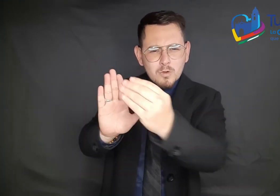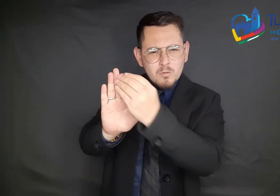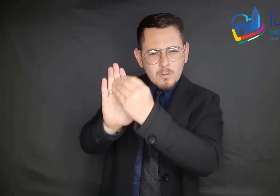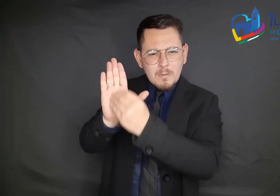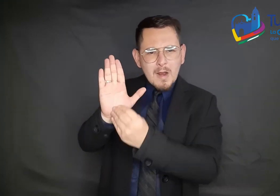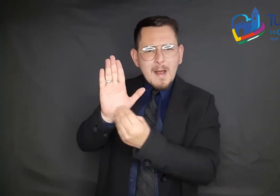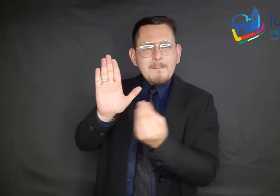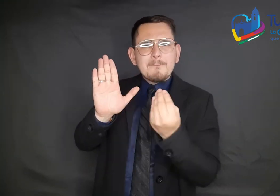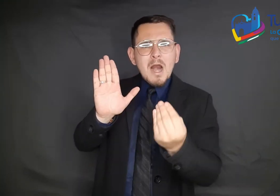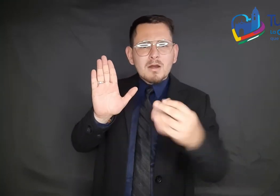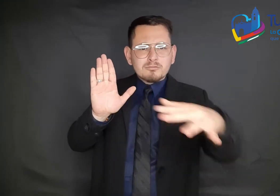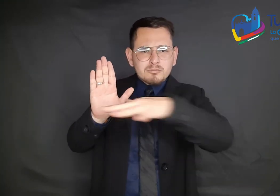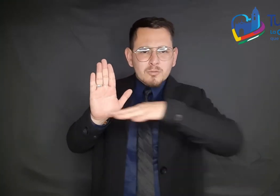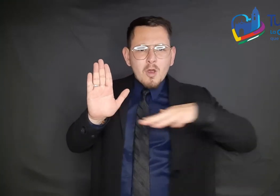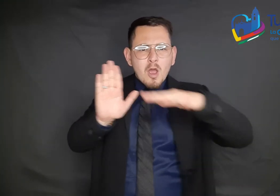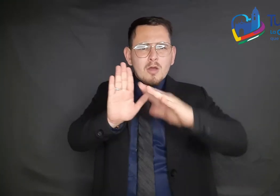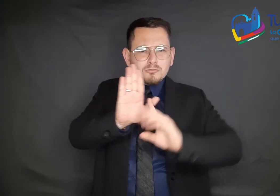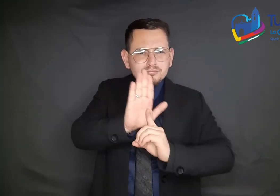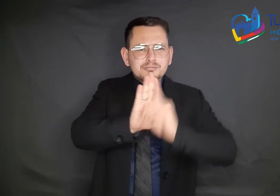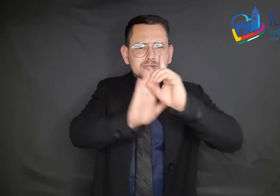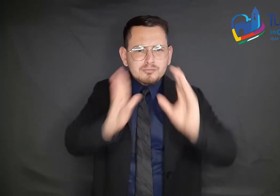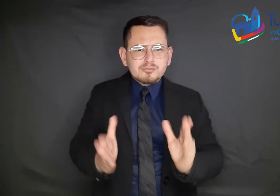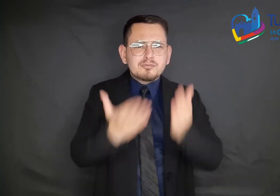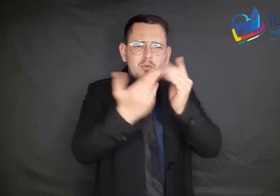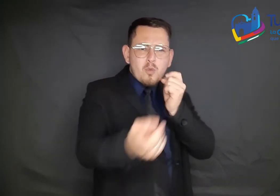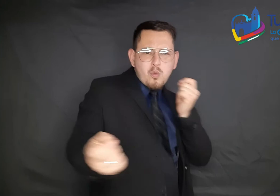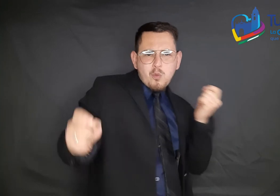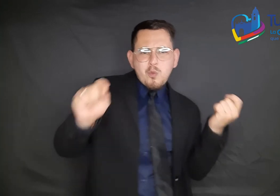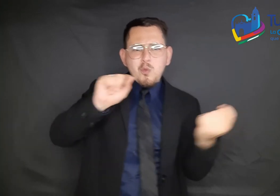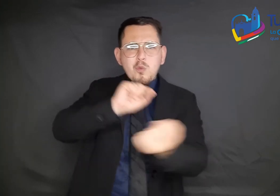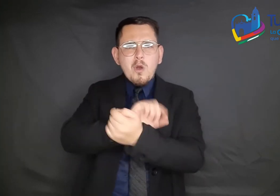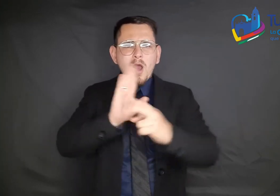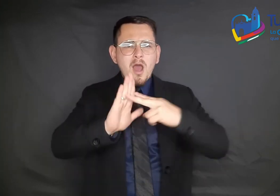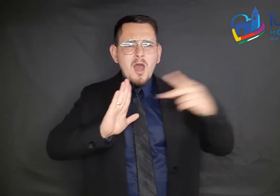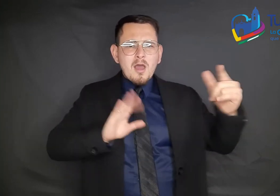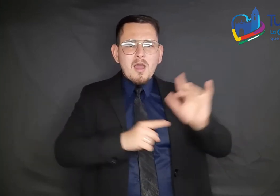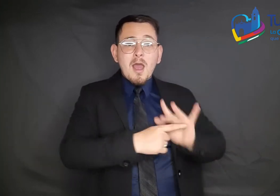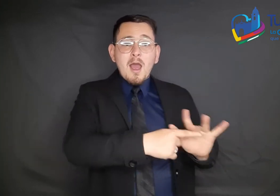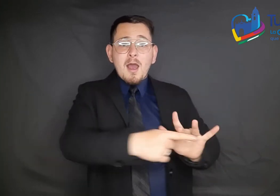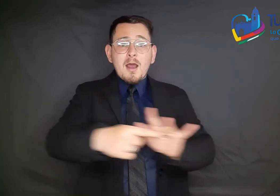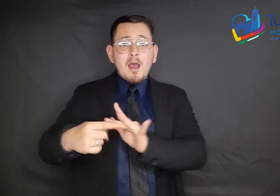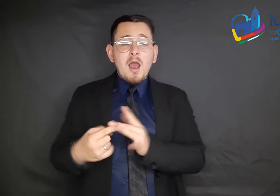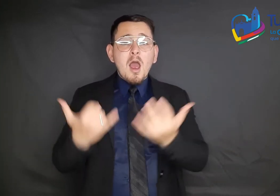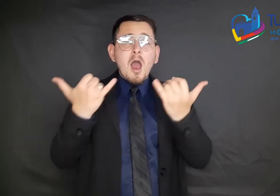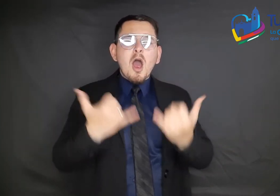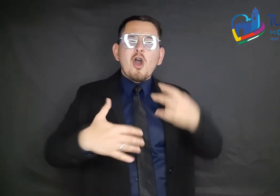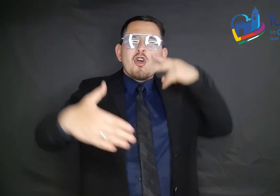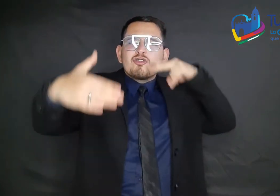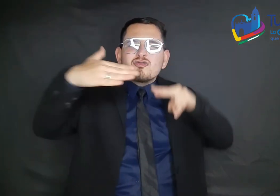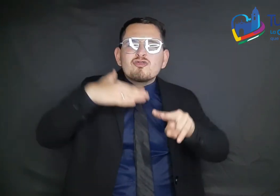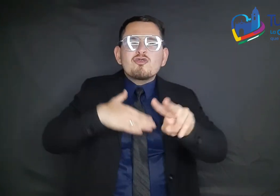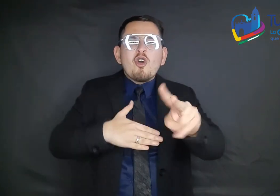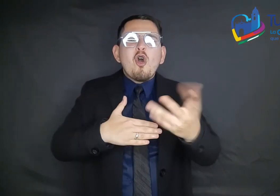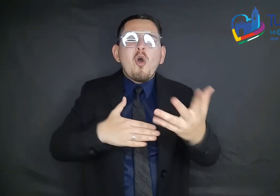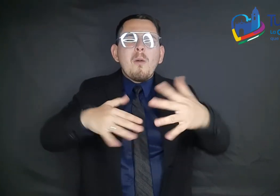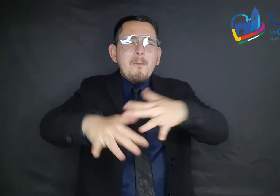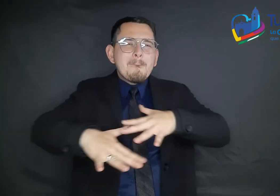transformación digital. De este modo, se pretende la construcción de la visión de territorio inteligente al 2050,